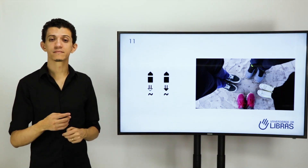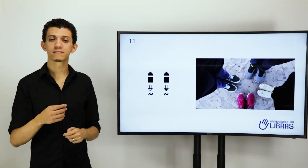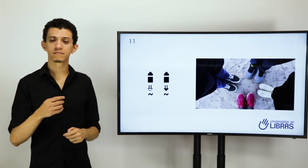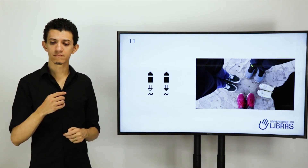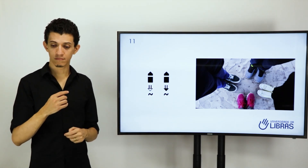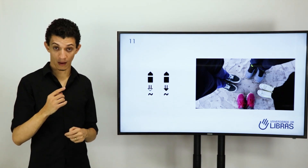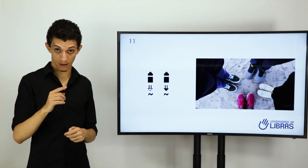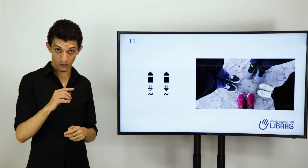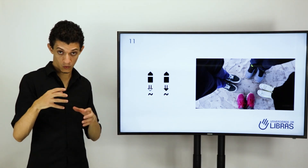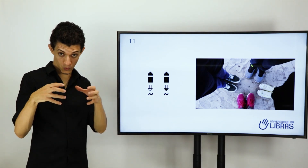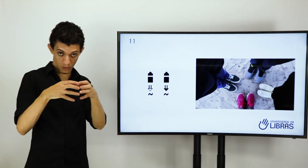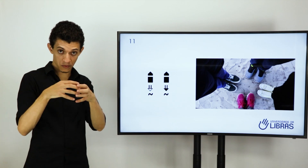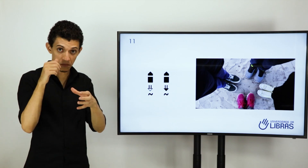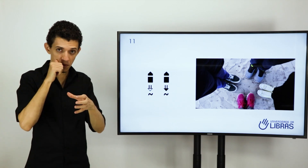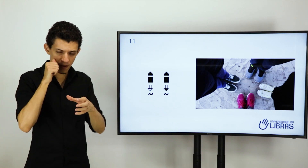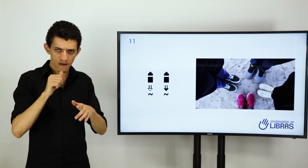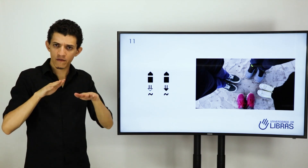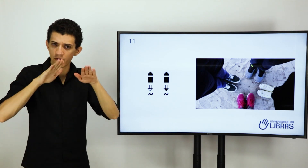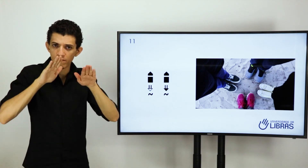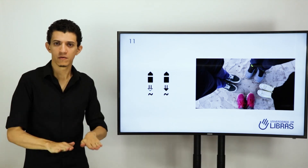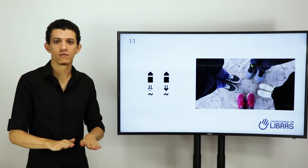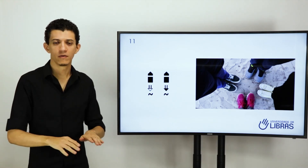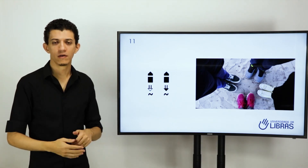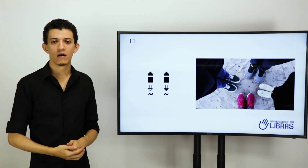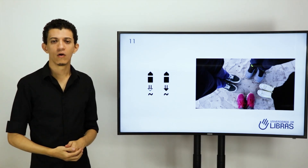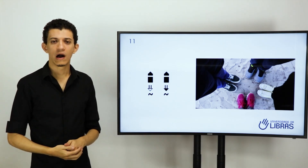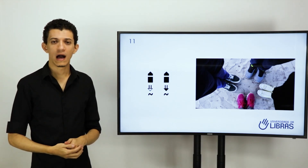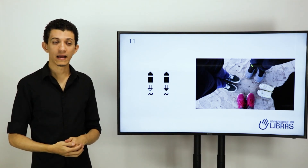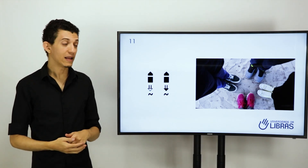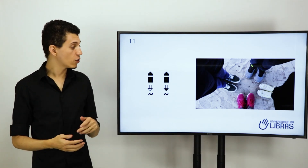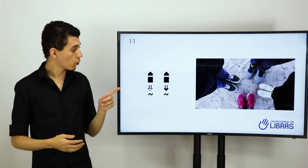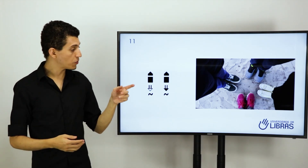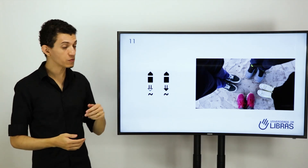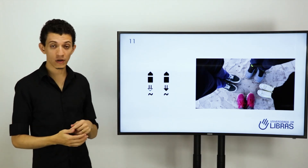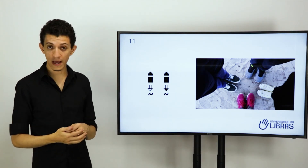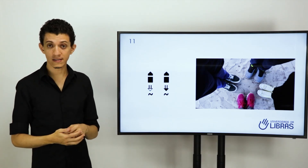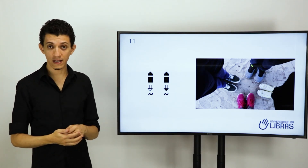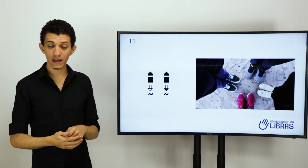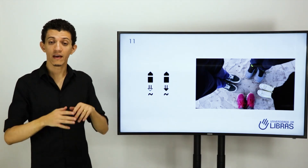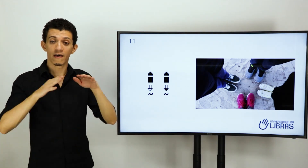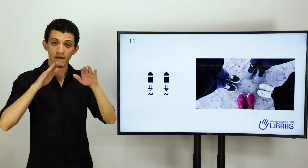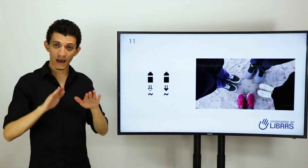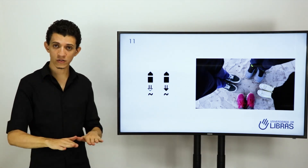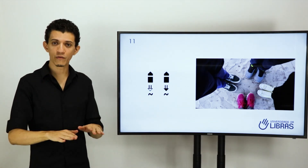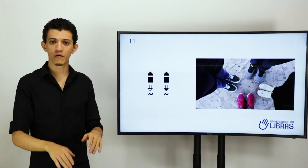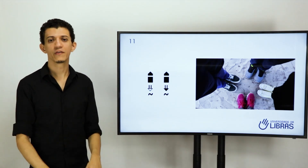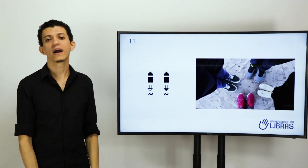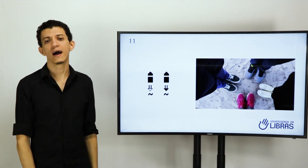aquele grupo de mulheres ali, resolveu picar.